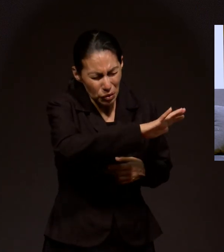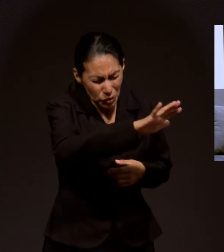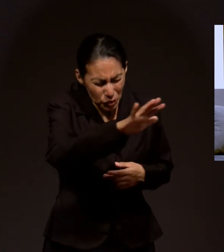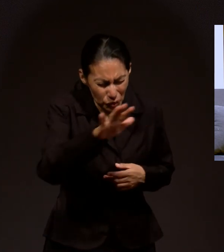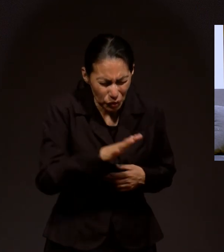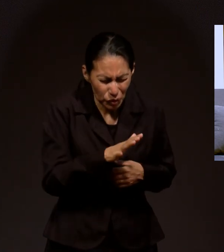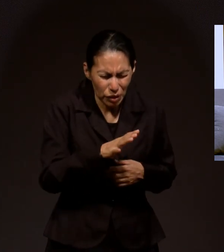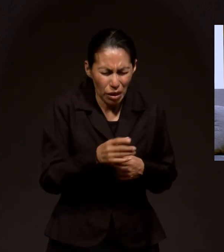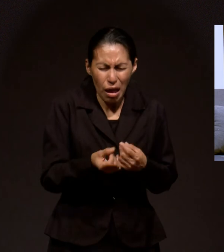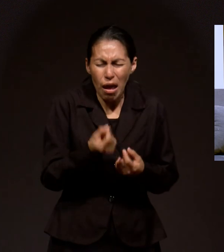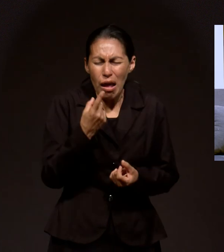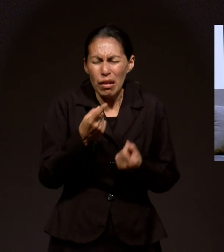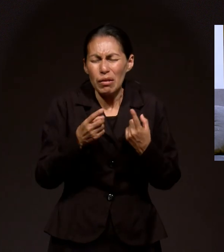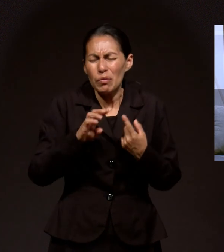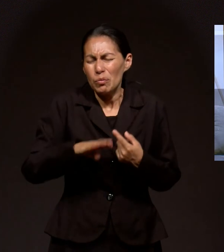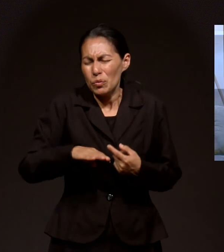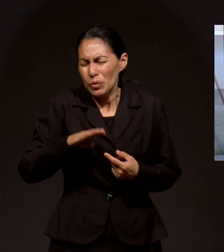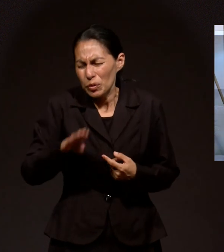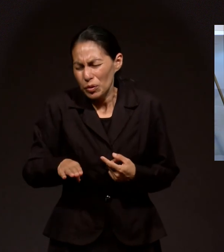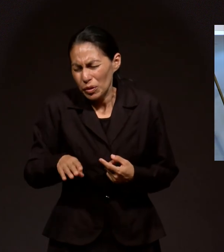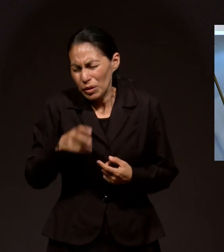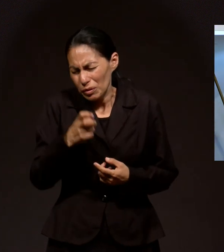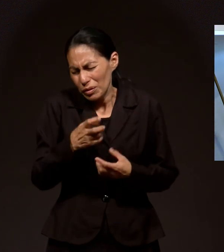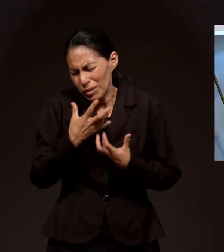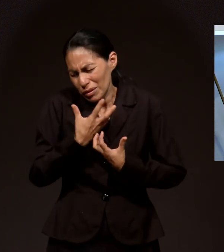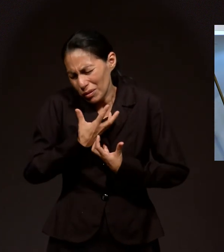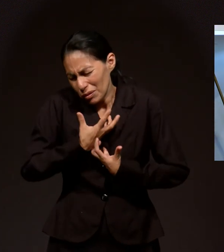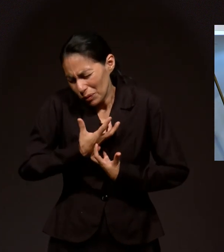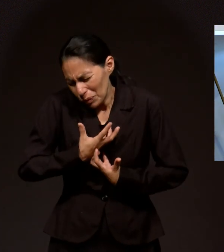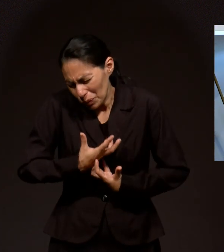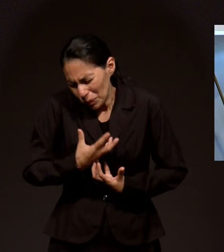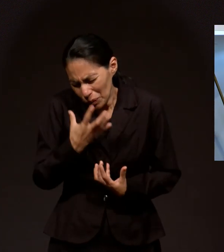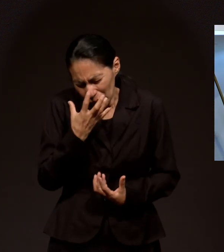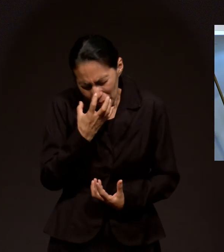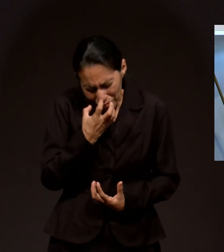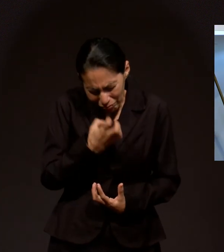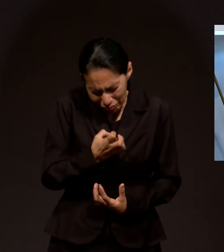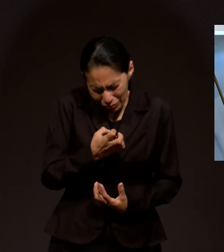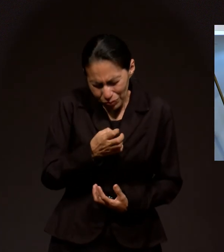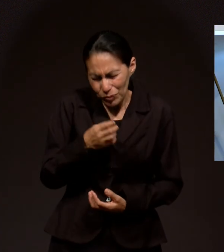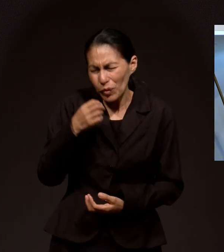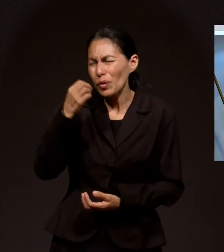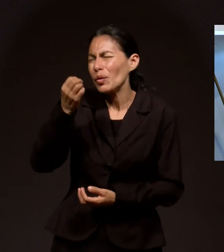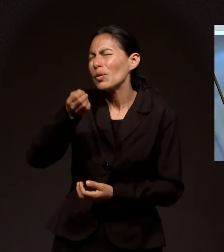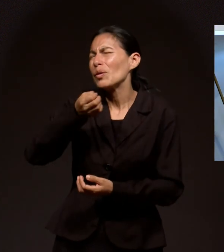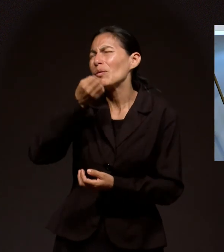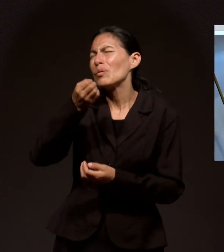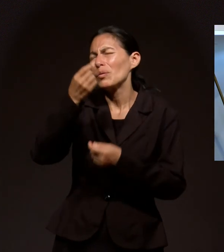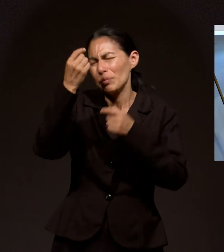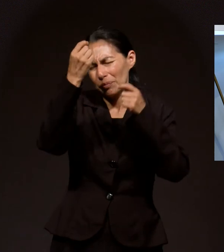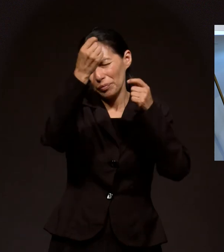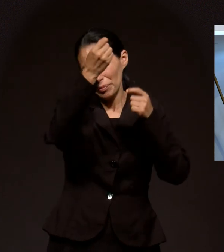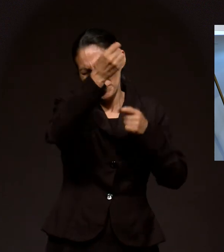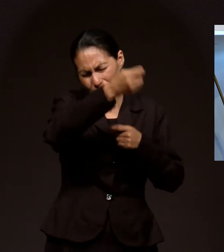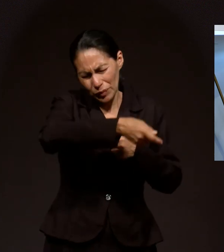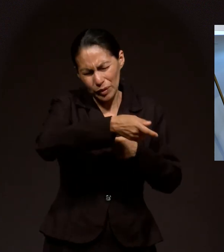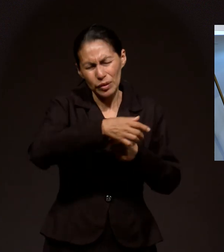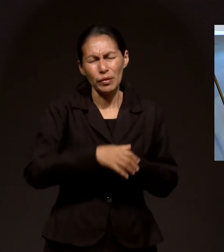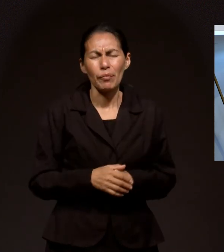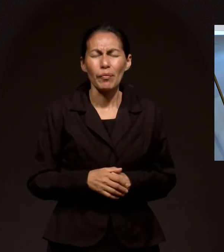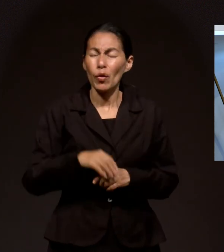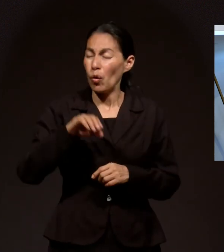perdido Un familiar Y que están sumidos En la tristeza Pero también Señor Hay familia Que necesita